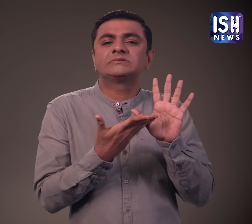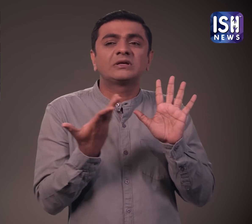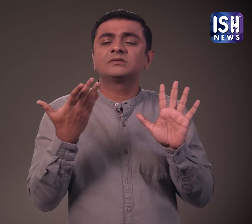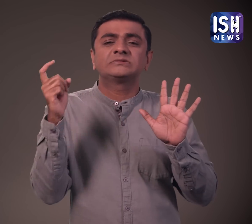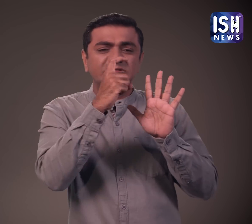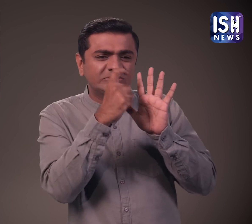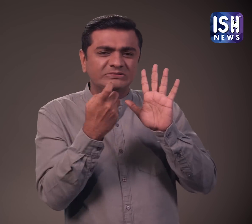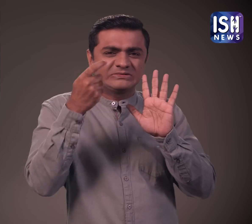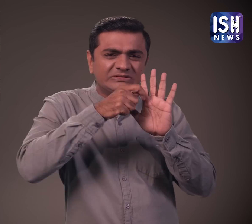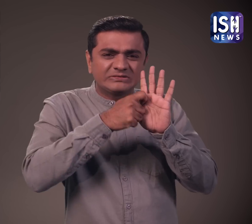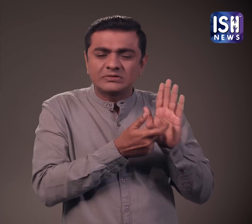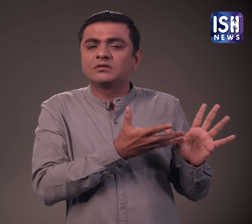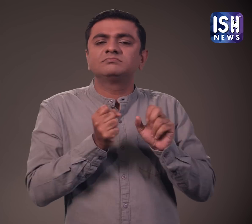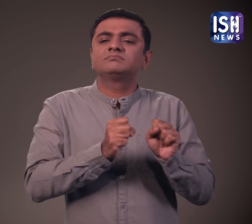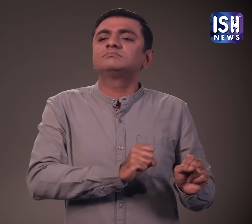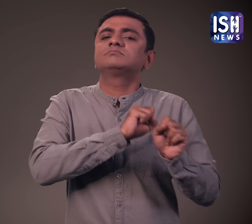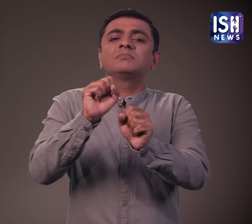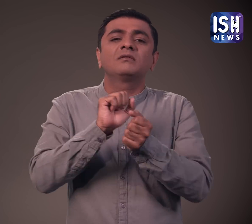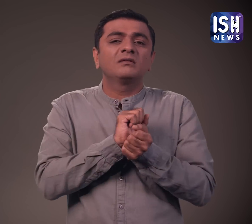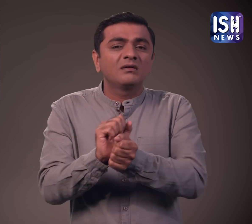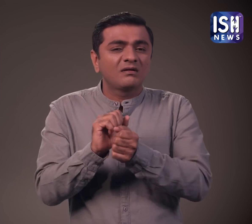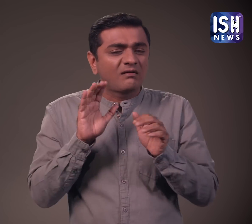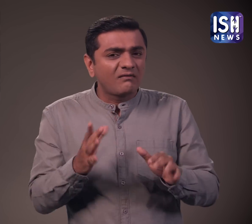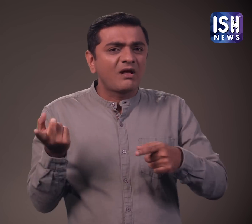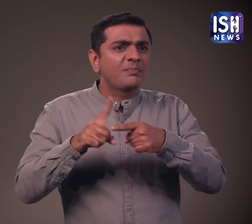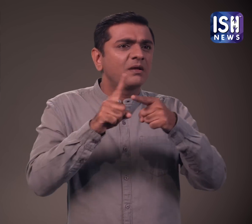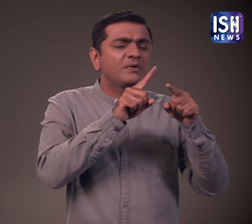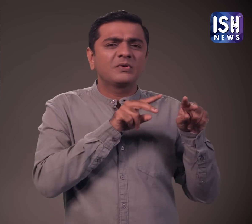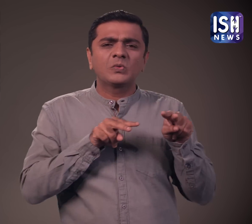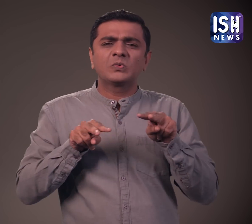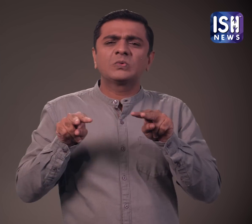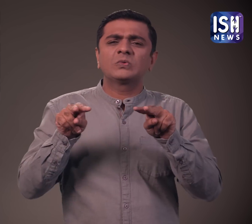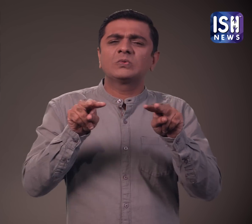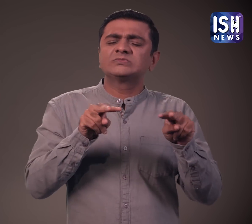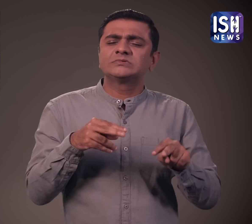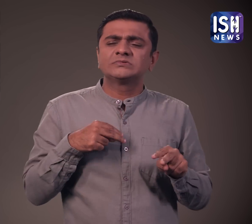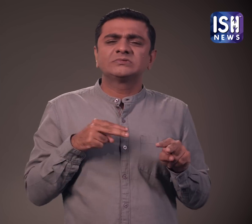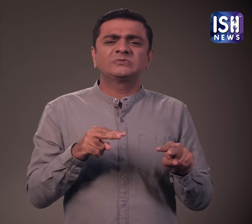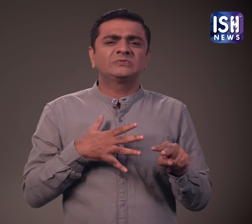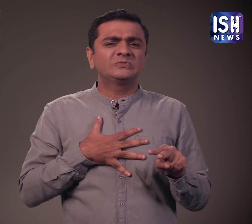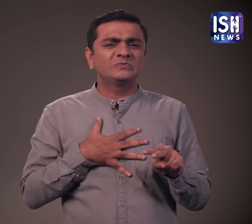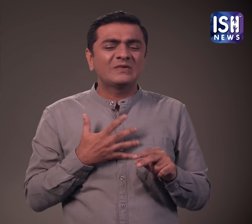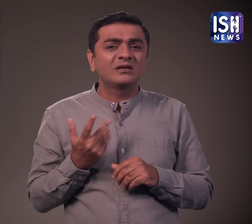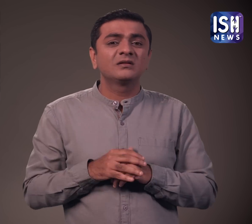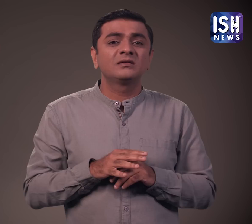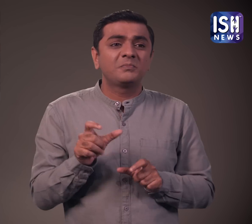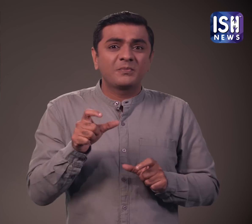लेकिन पुलिस ने उन्हें निकाल लिया और प्रदर्शन कारियों को गिरफतार कर लिया इतनी घटनाय देखकर हैरानी होती है